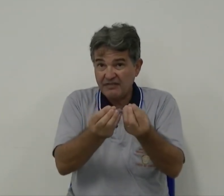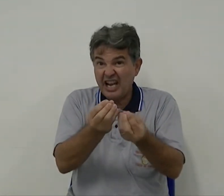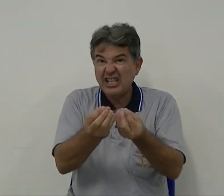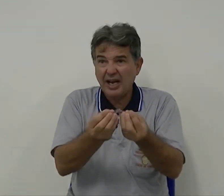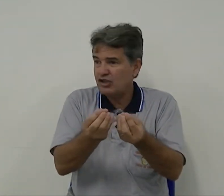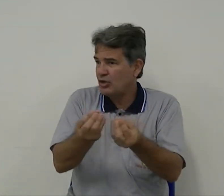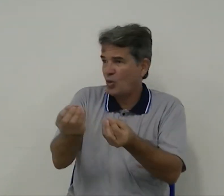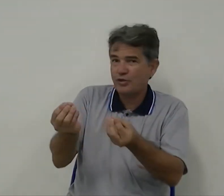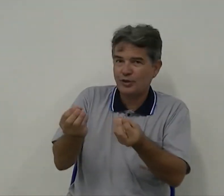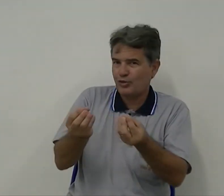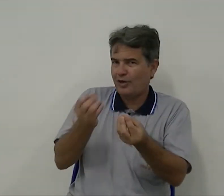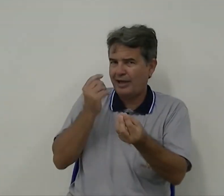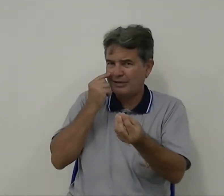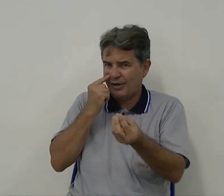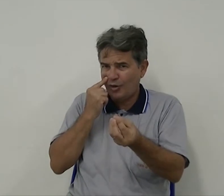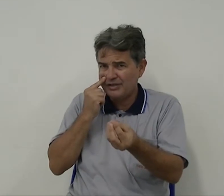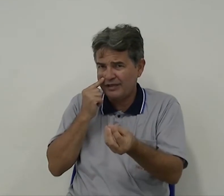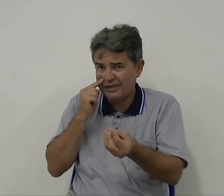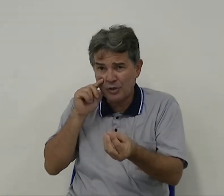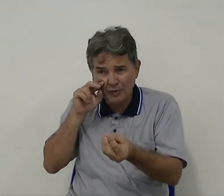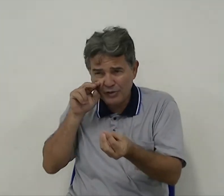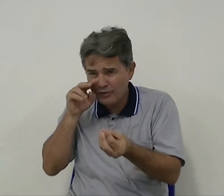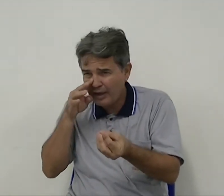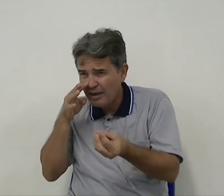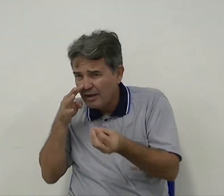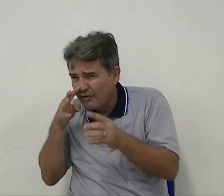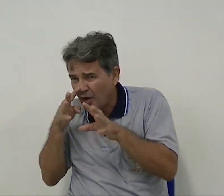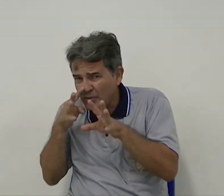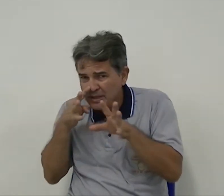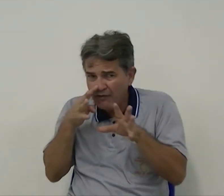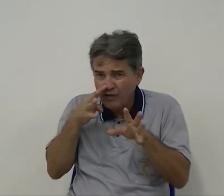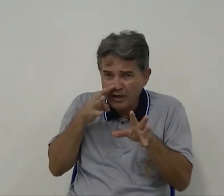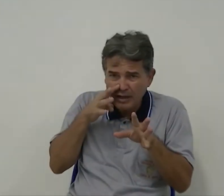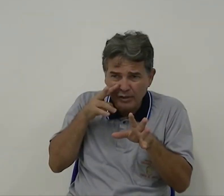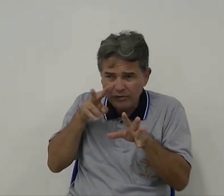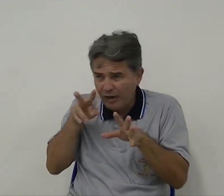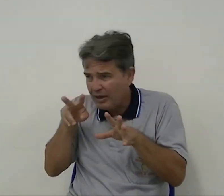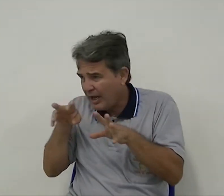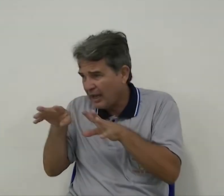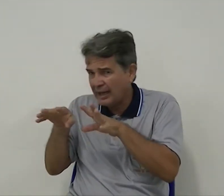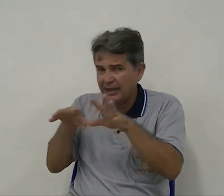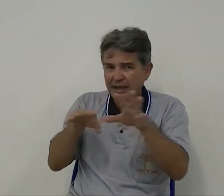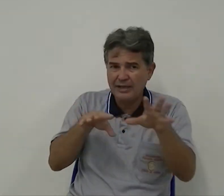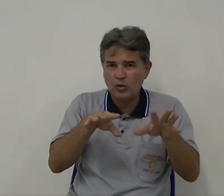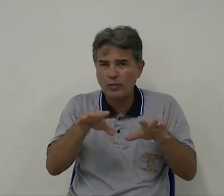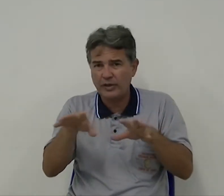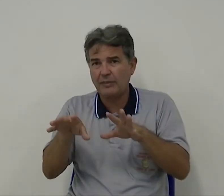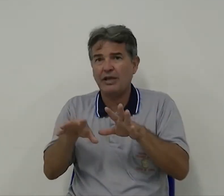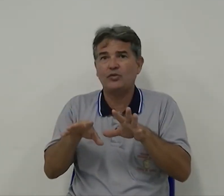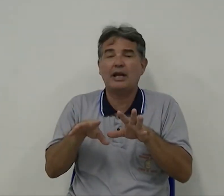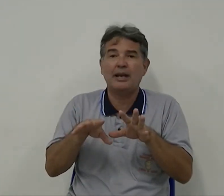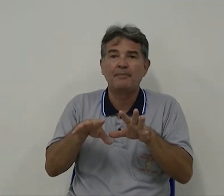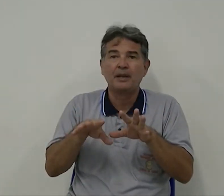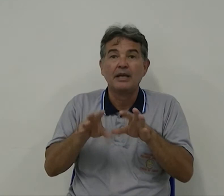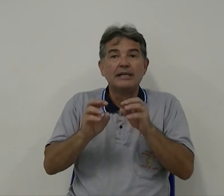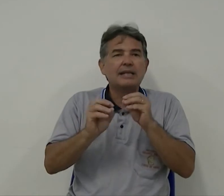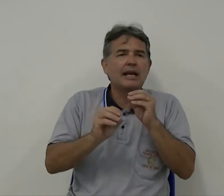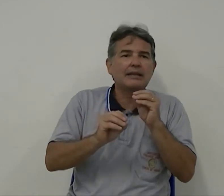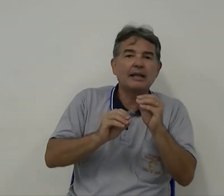vai interagindo com seus colegas, na observação, o professor vai ficar observando, vai olhar aquela criança, comportamento dela. Se ela tem